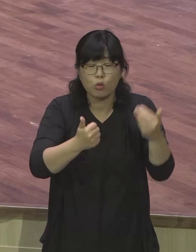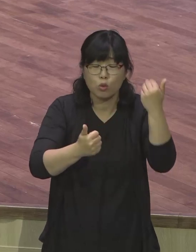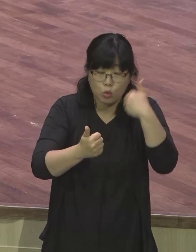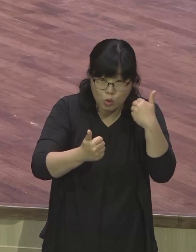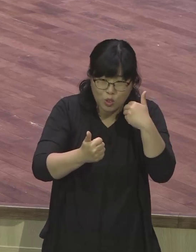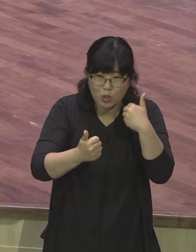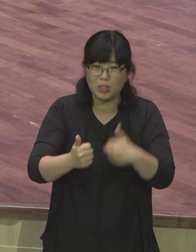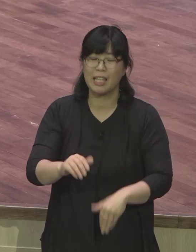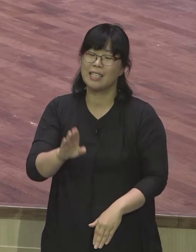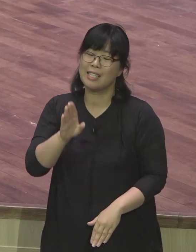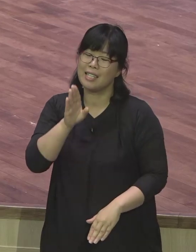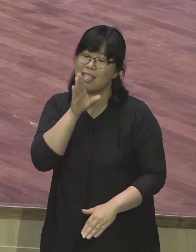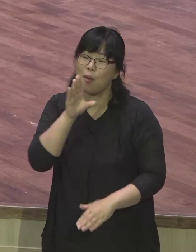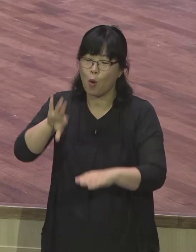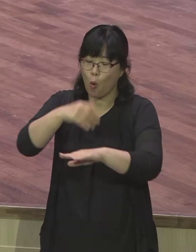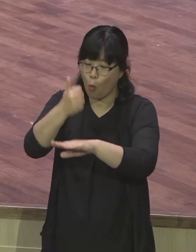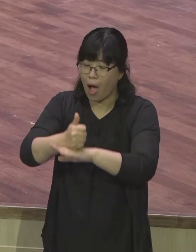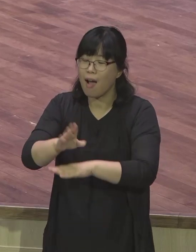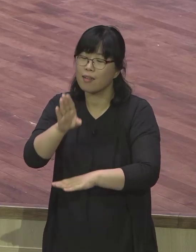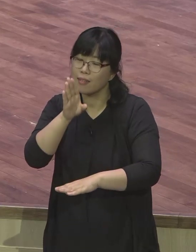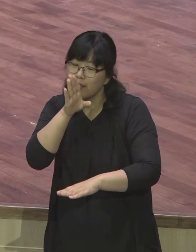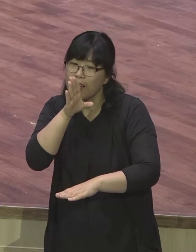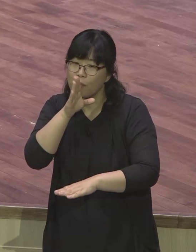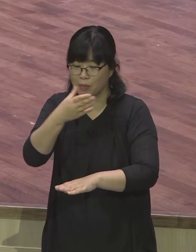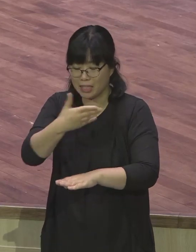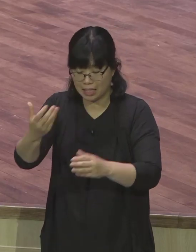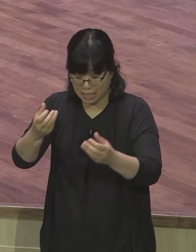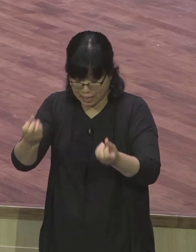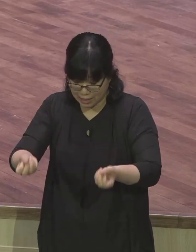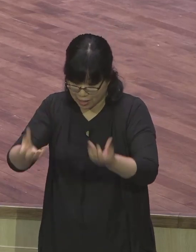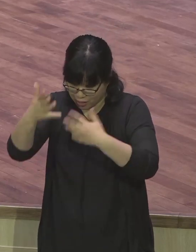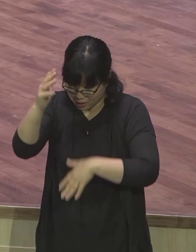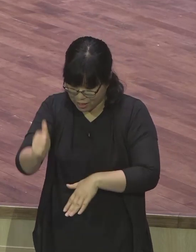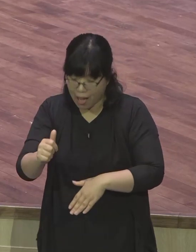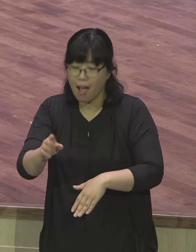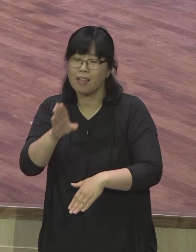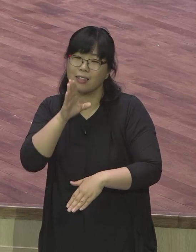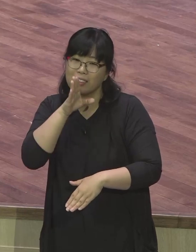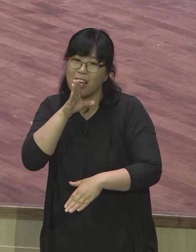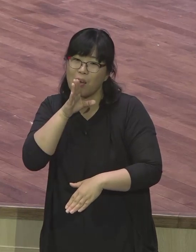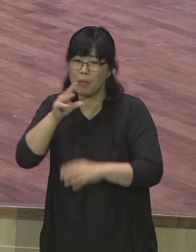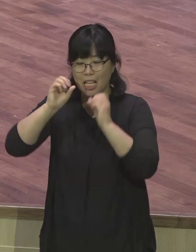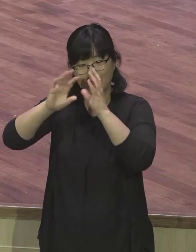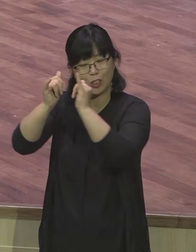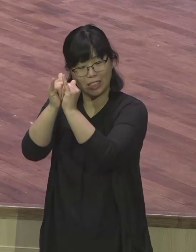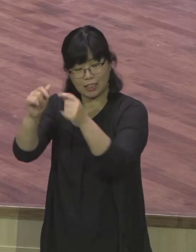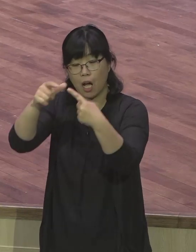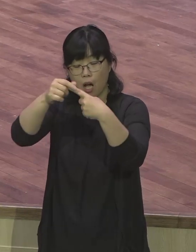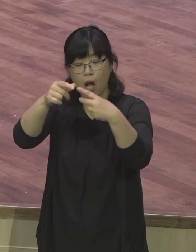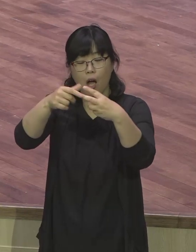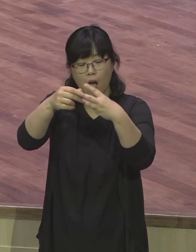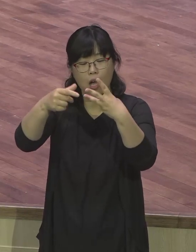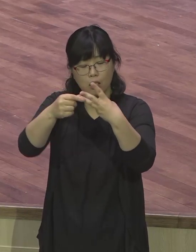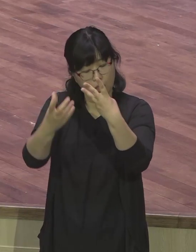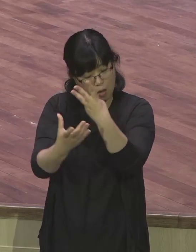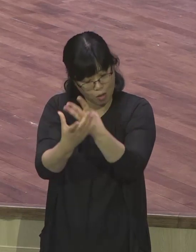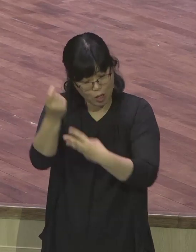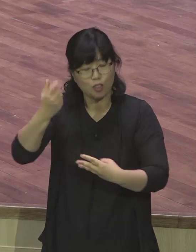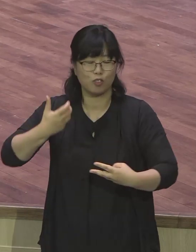내 그리스도를 발견하고 누리라는 것입니다 그래서 우리가 무슨 일을 할 때 잘하고 못하고가 중요한 것이